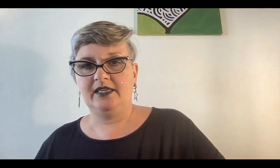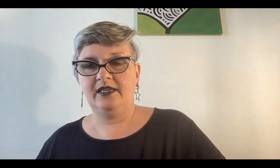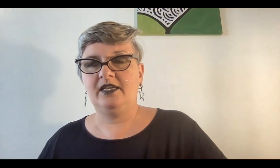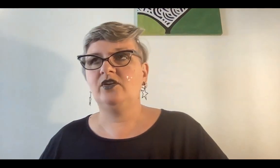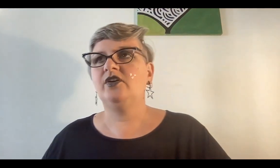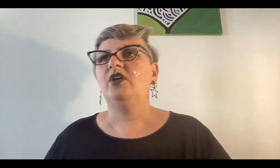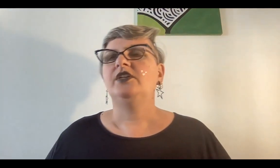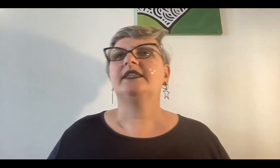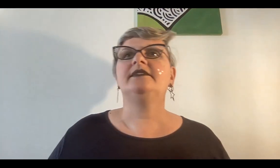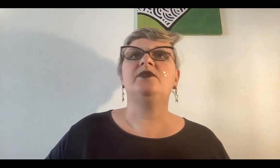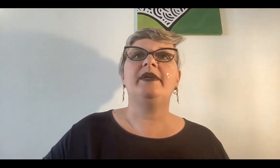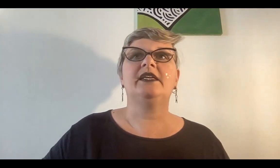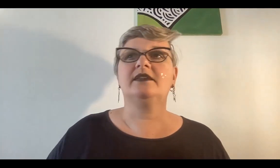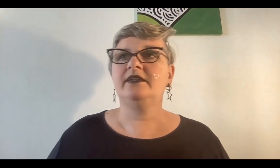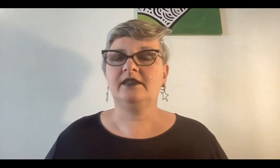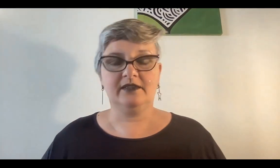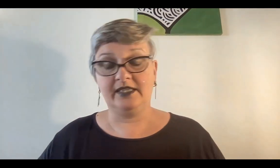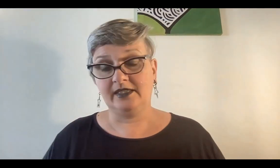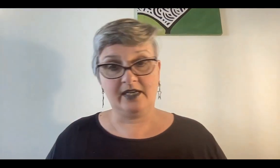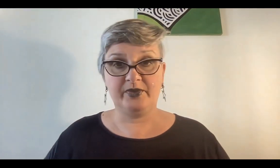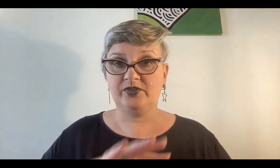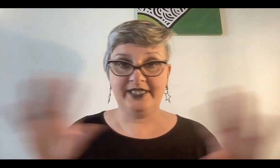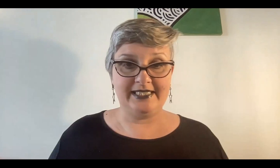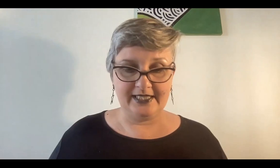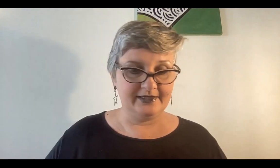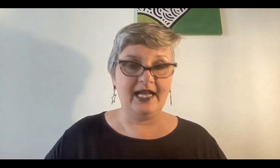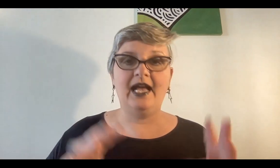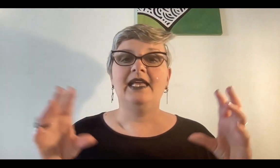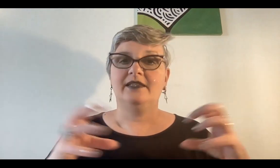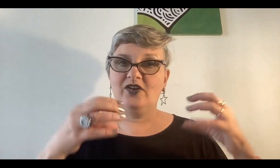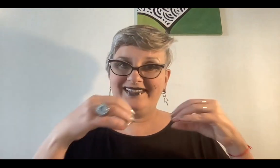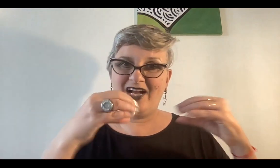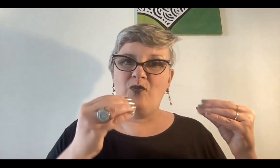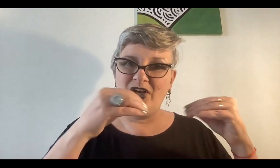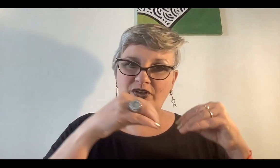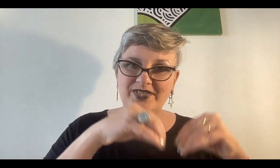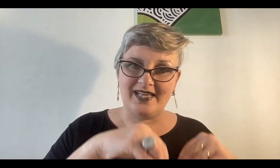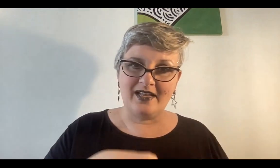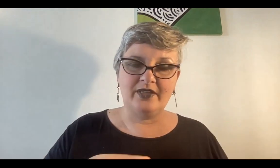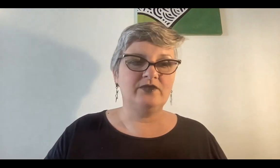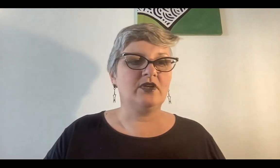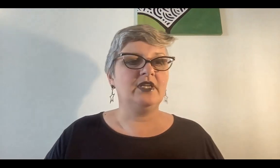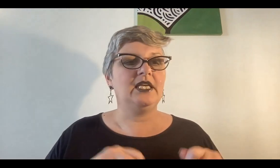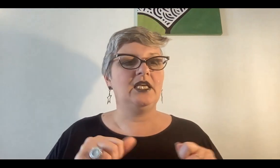el oro 79, que es quitar tres protones y ya está, digo, que está como el oro encerrado adentro del